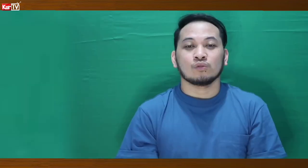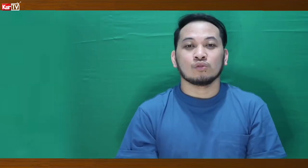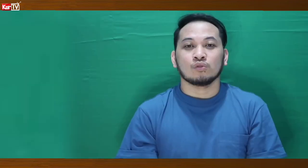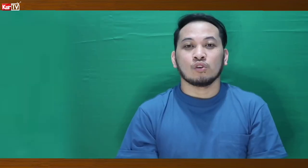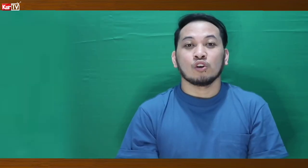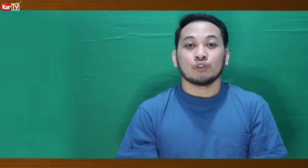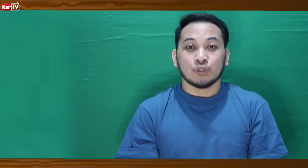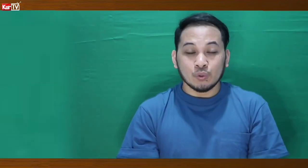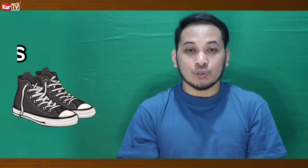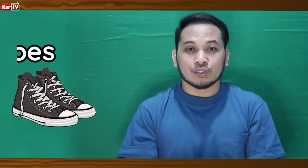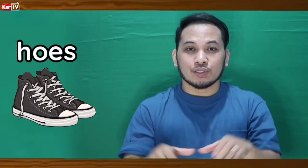Shoes